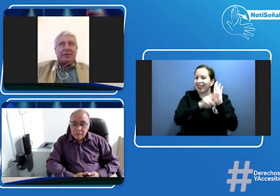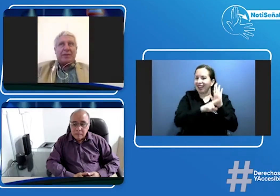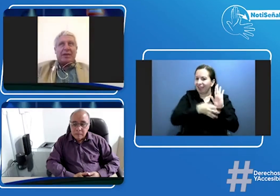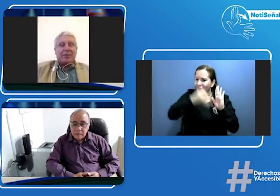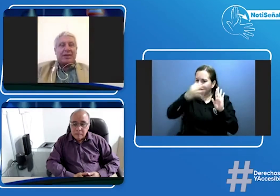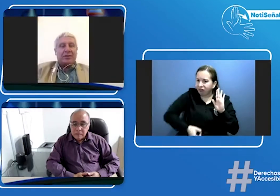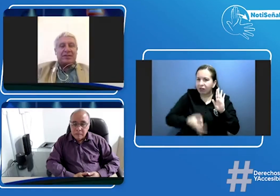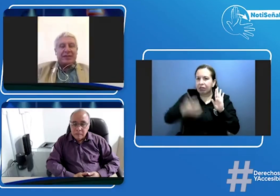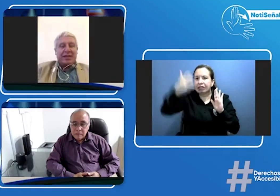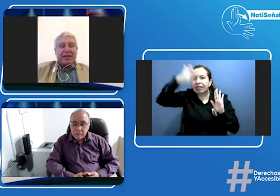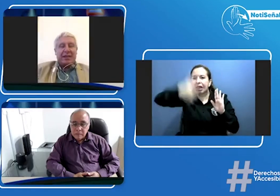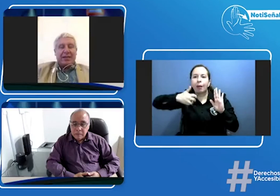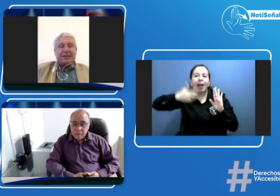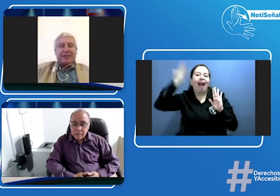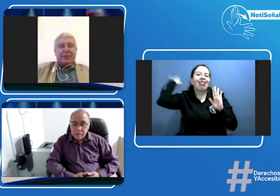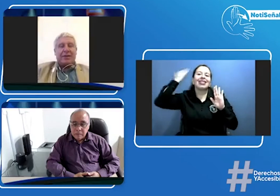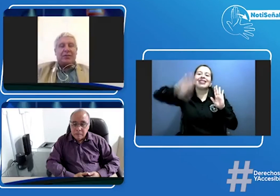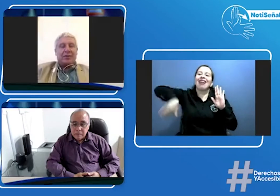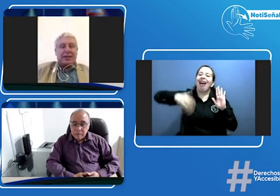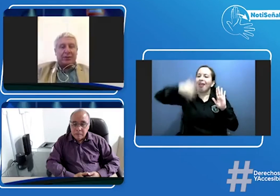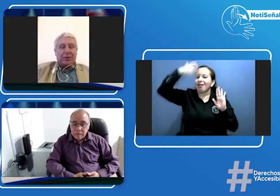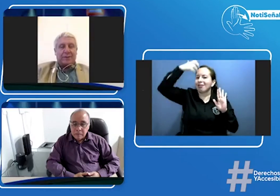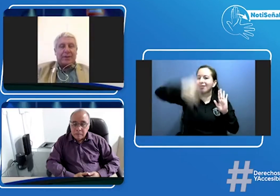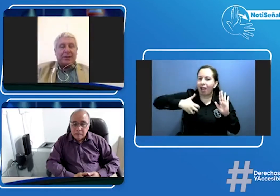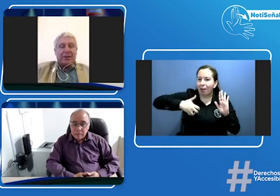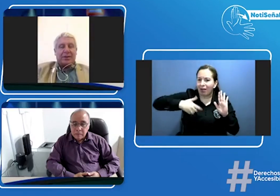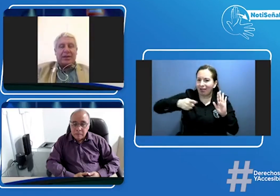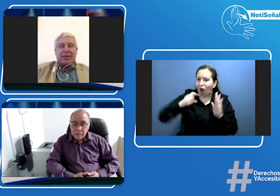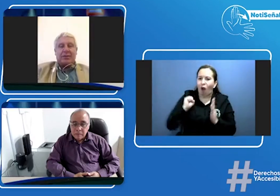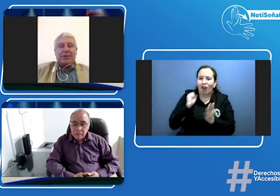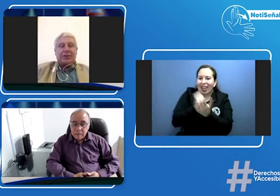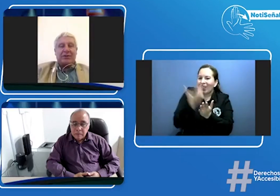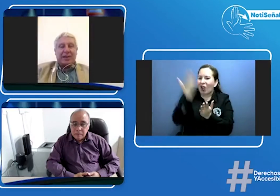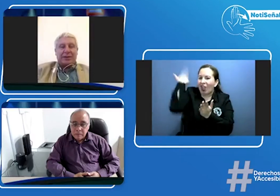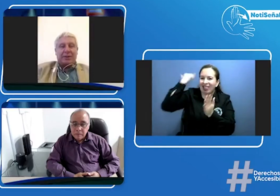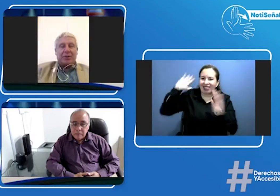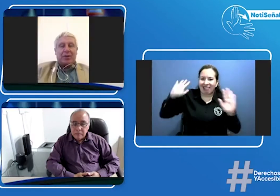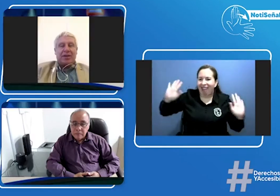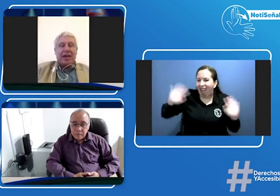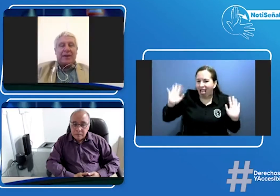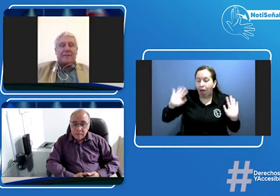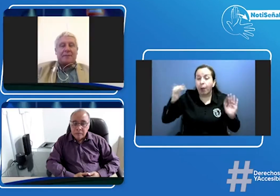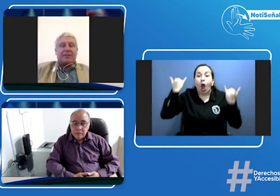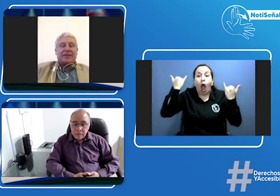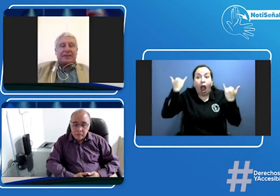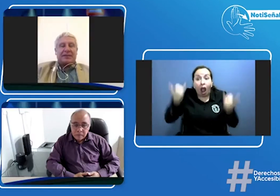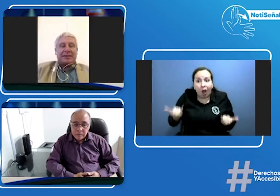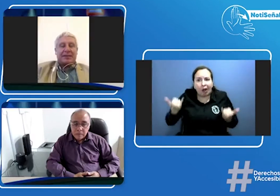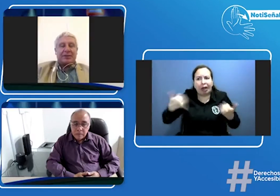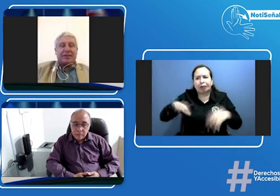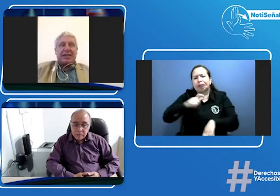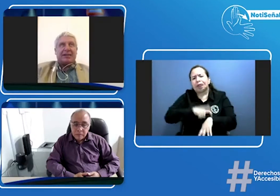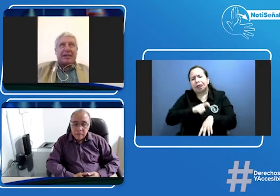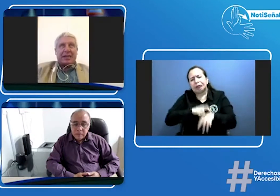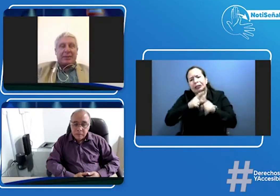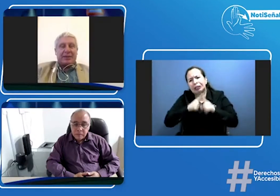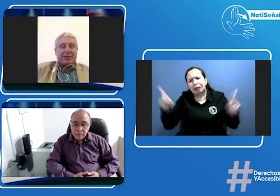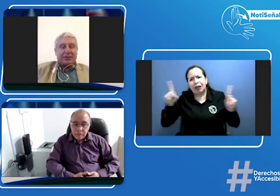médico porque no existía ese examen médico obligatorio yo creo que era un momento diferente pero hoy ya se necesita antes que haya esa reglamentación